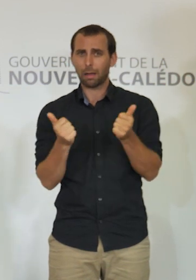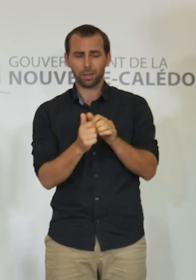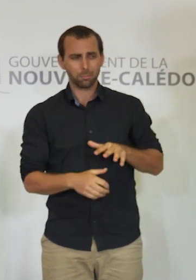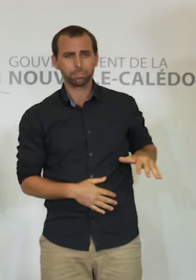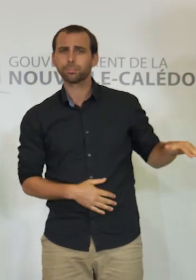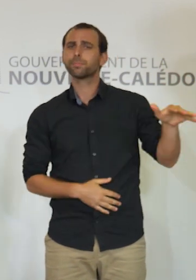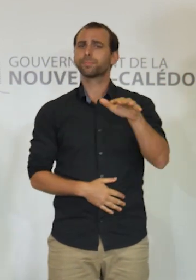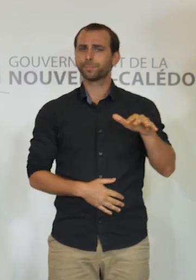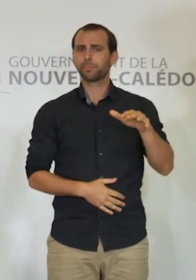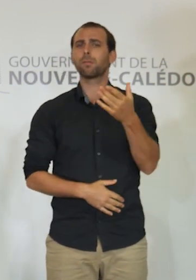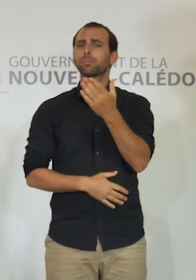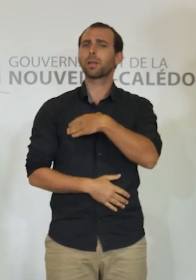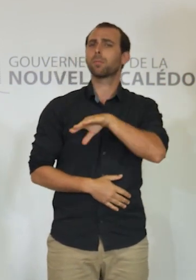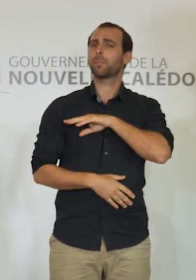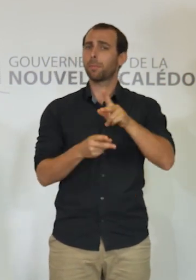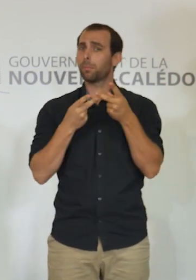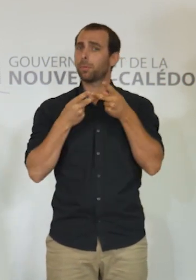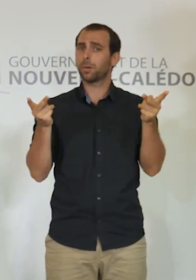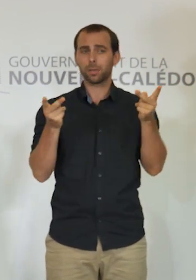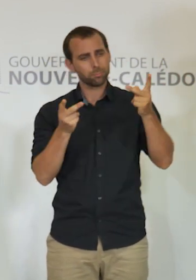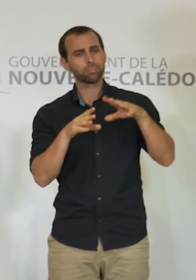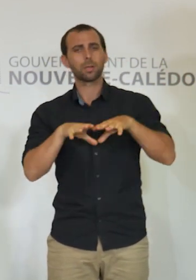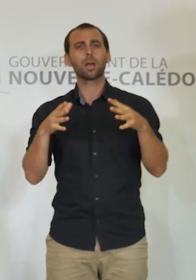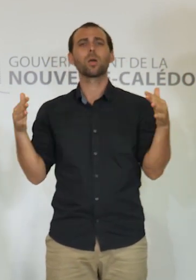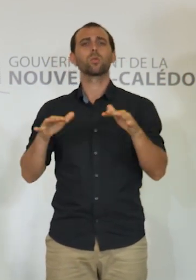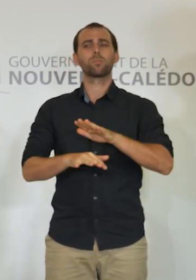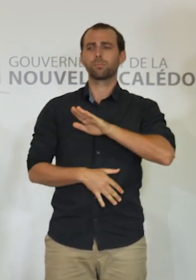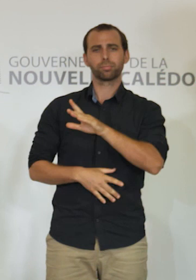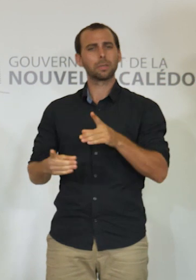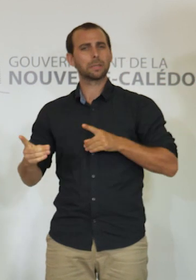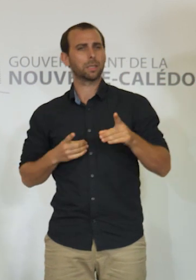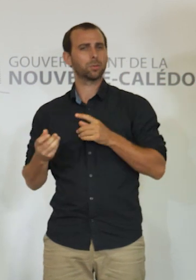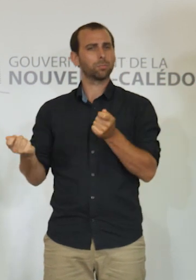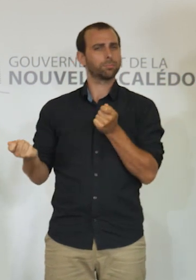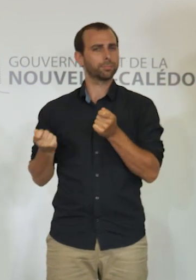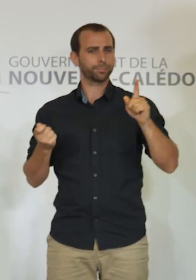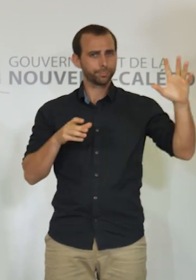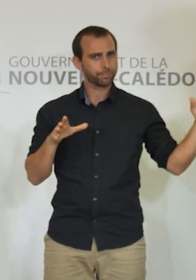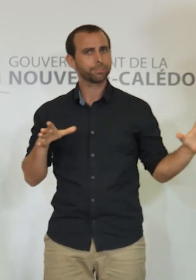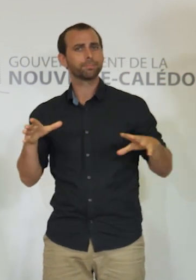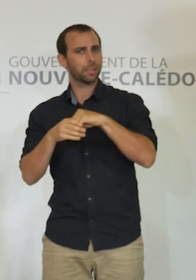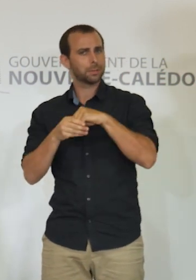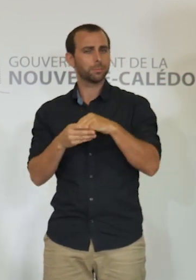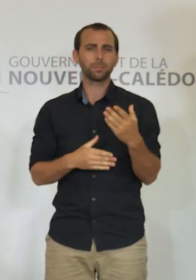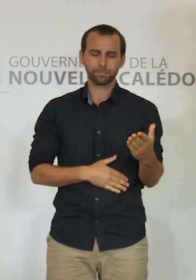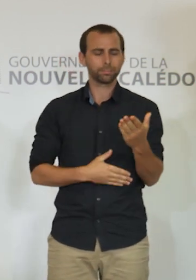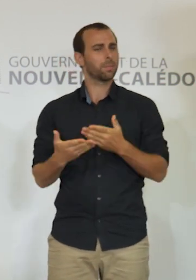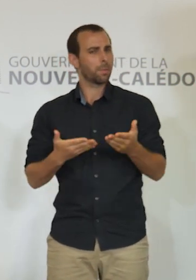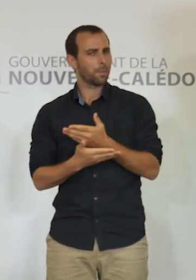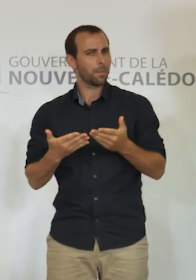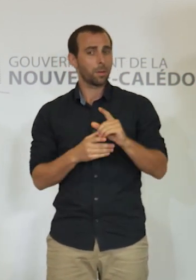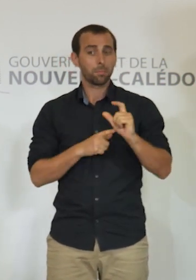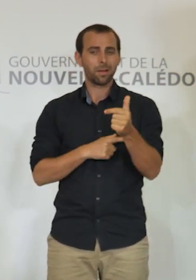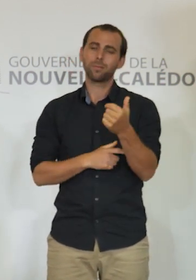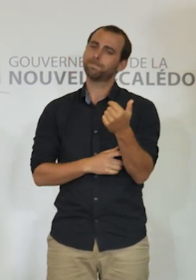des responsables publics qui participent aux réunions de la direction des opérations. Après ces débats, donc, la prolongation pour une semaine